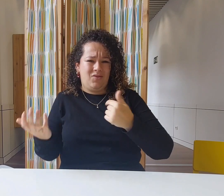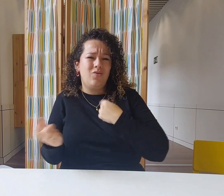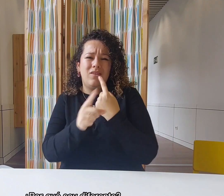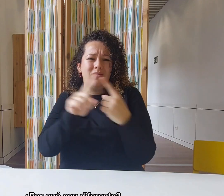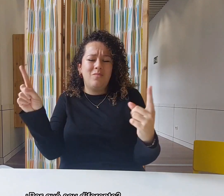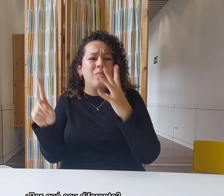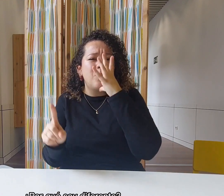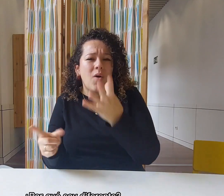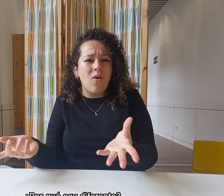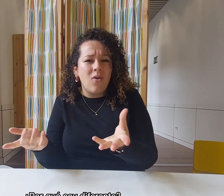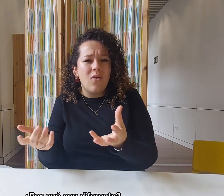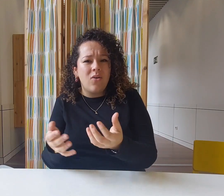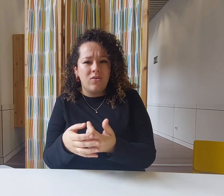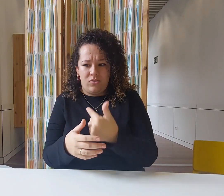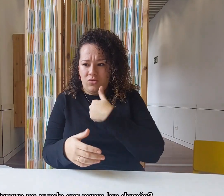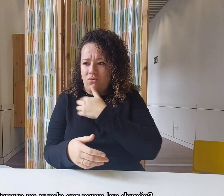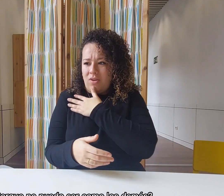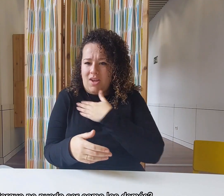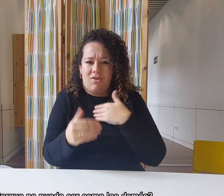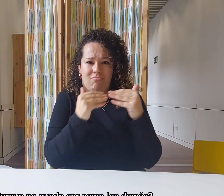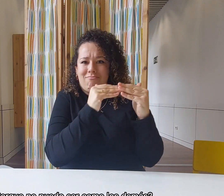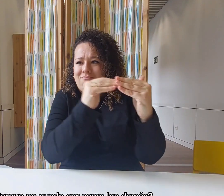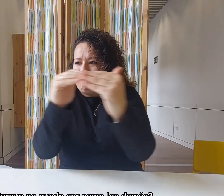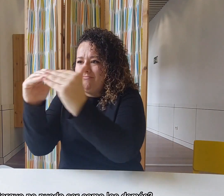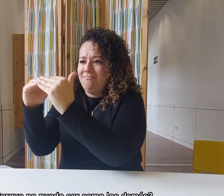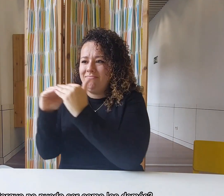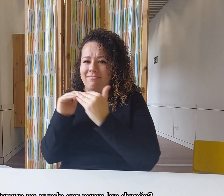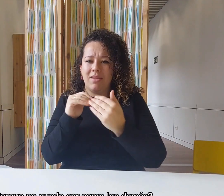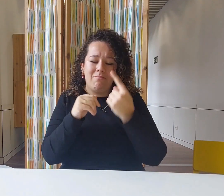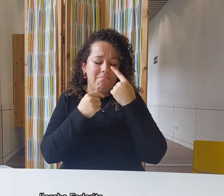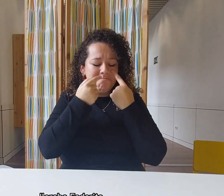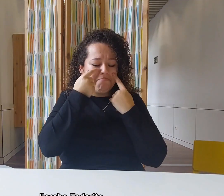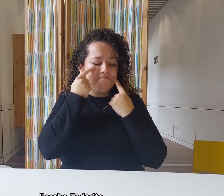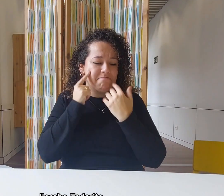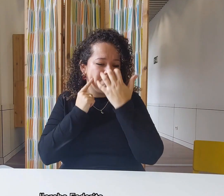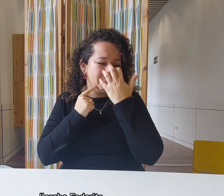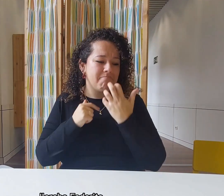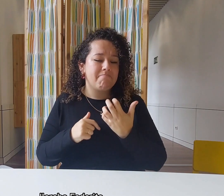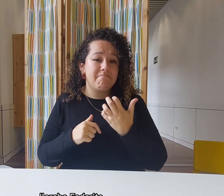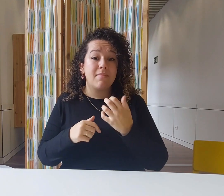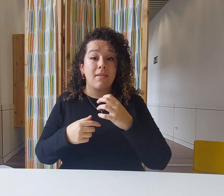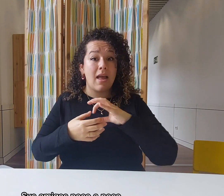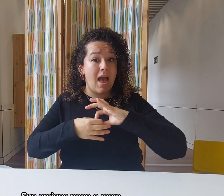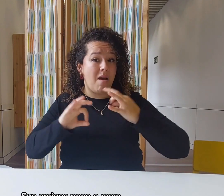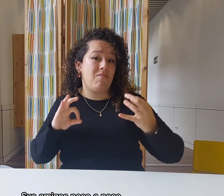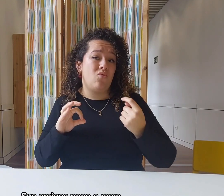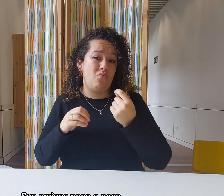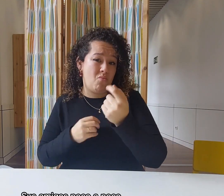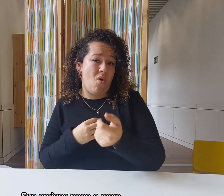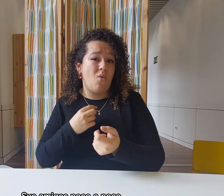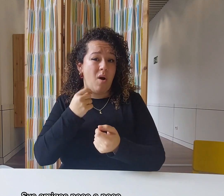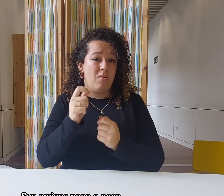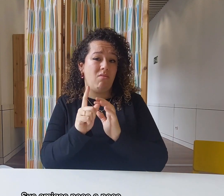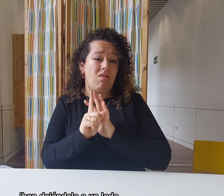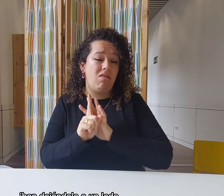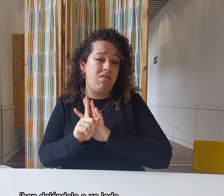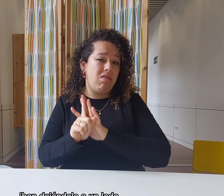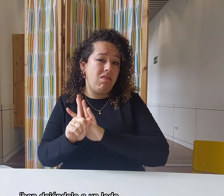¿Por qué soy diferente? ¿Por qué no puedo ser como los demás? lloraba Federito. Sus amigos, poco a poco, iban